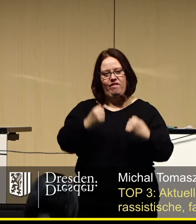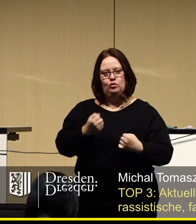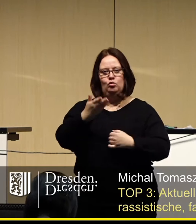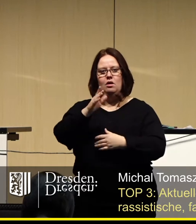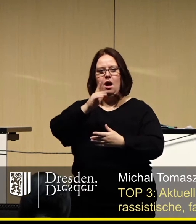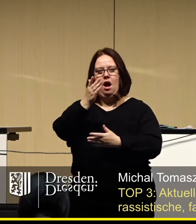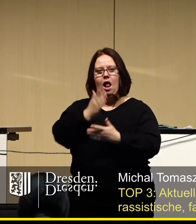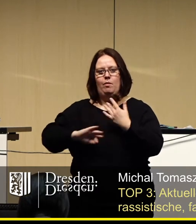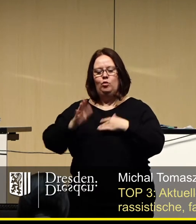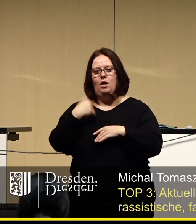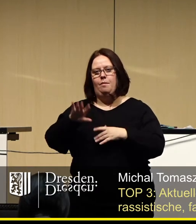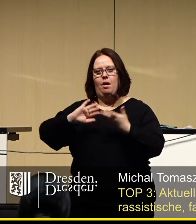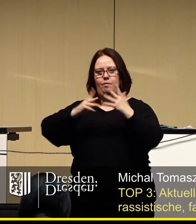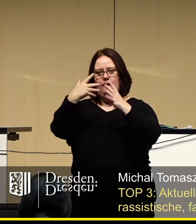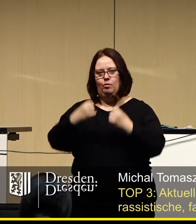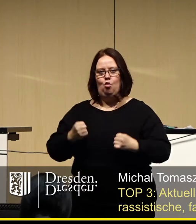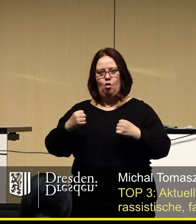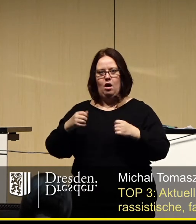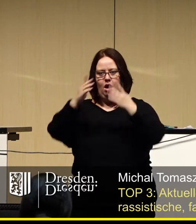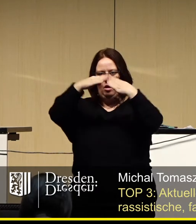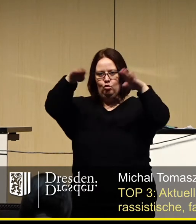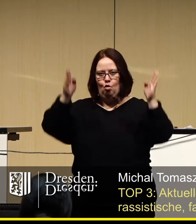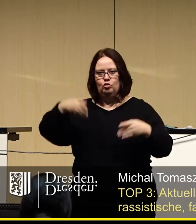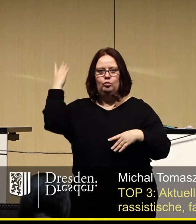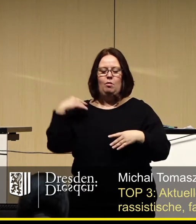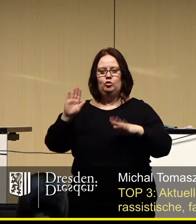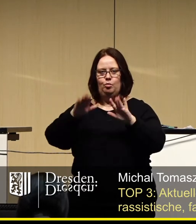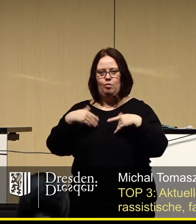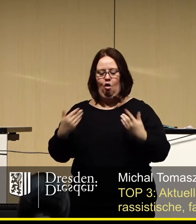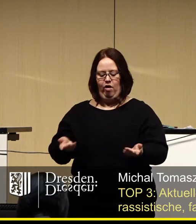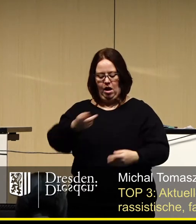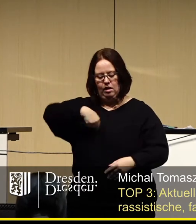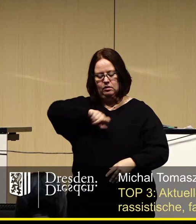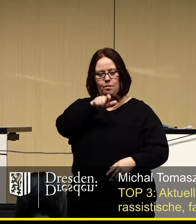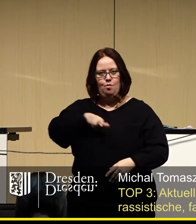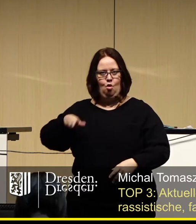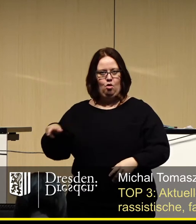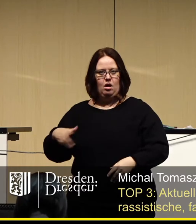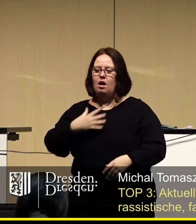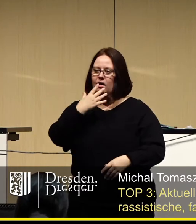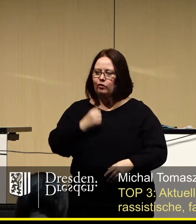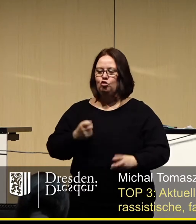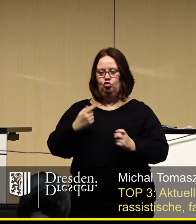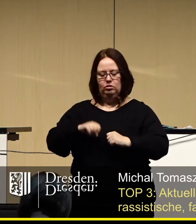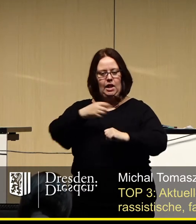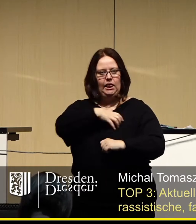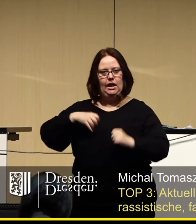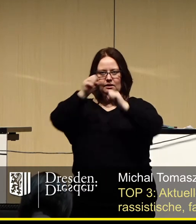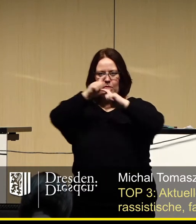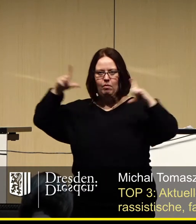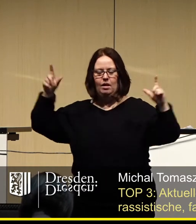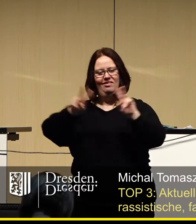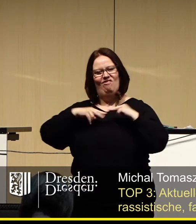am Brandenburger Tor bei den Feierlichkeiten zum Mauerfall. Als Bürger dieser Stadt wollen wir das Bild Dresdens als eine